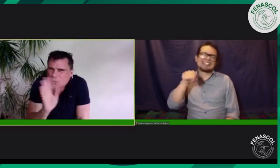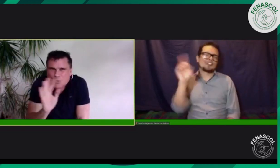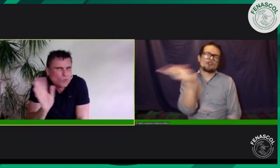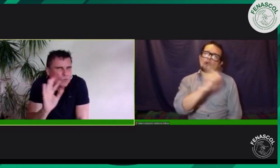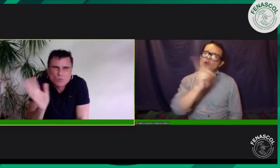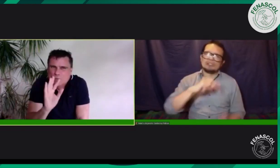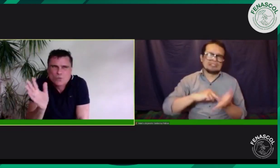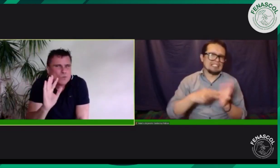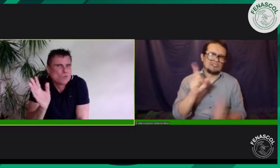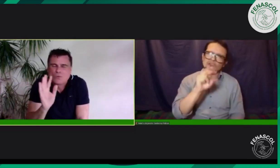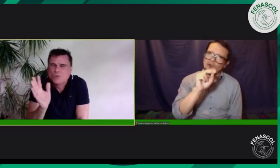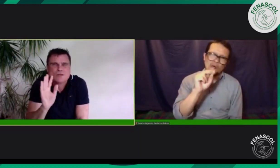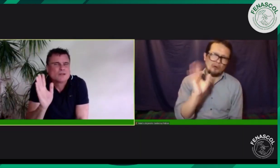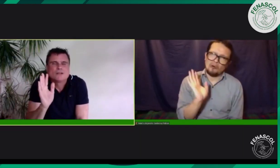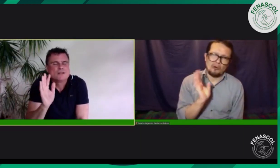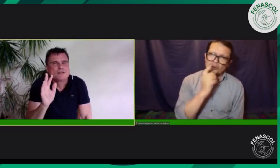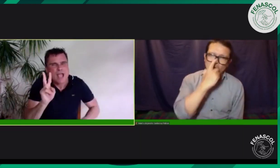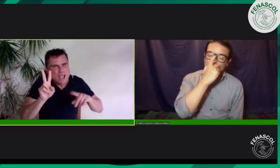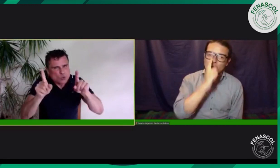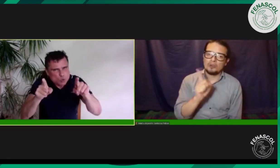buen intérprete? No, no se trata de eso.